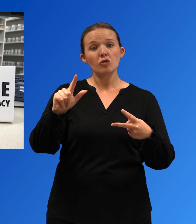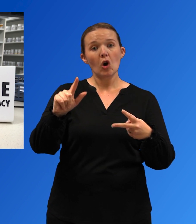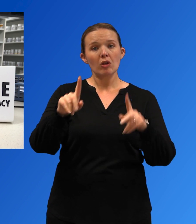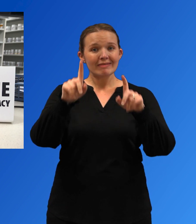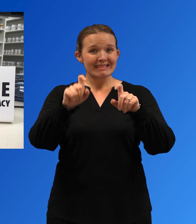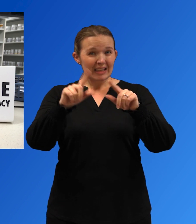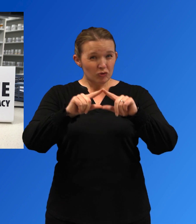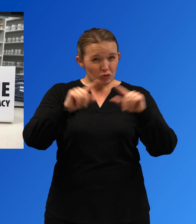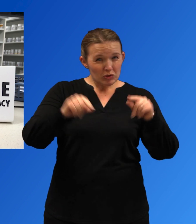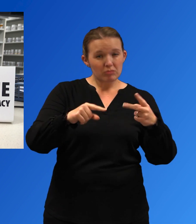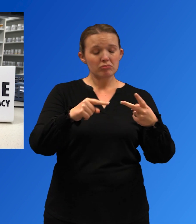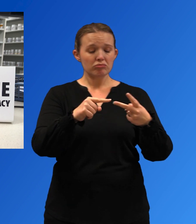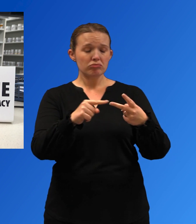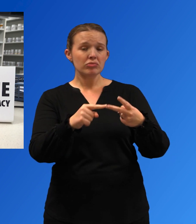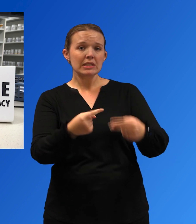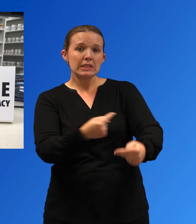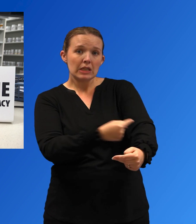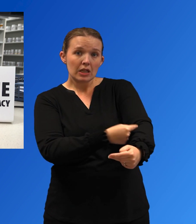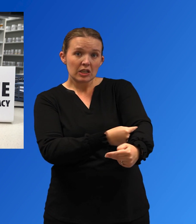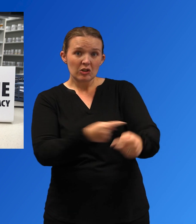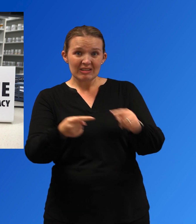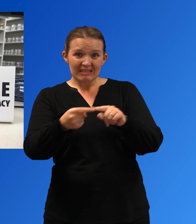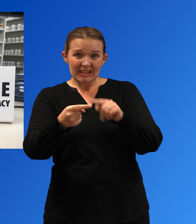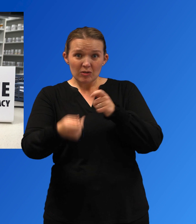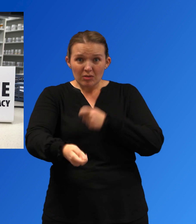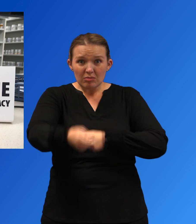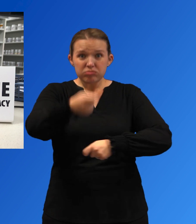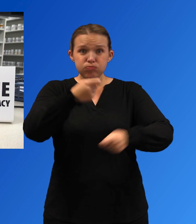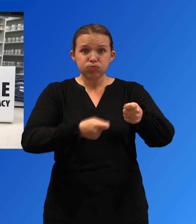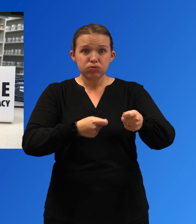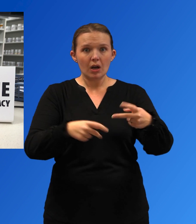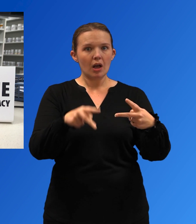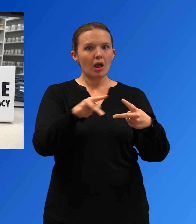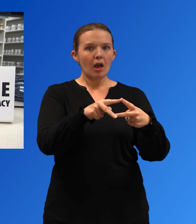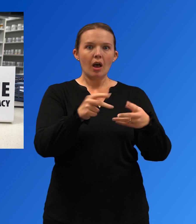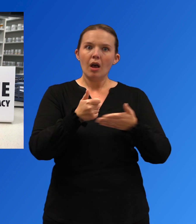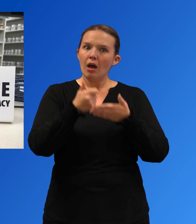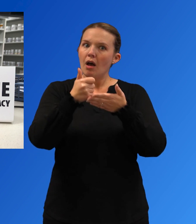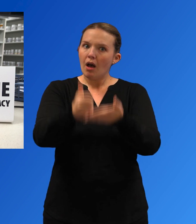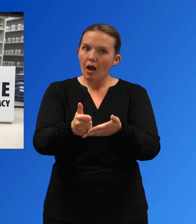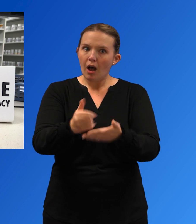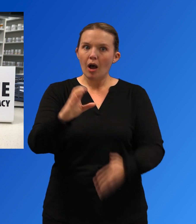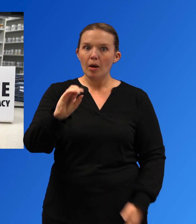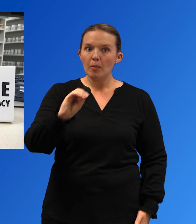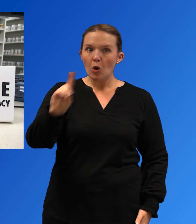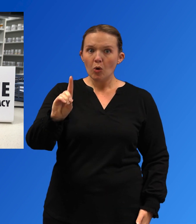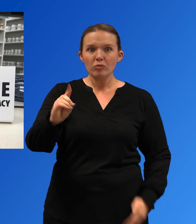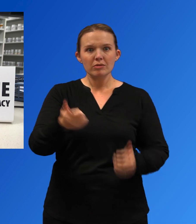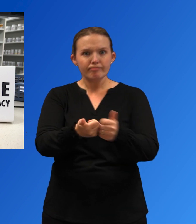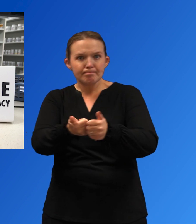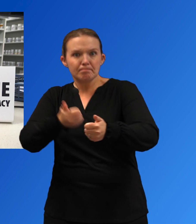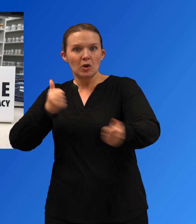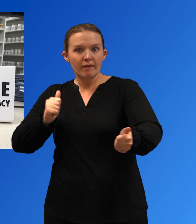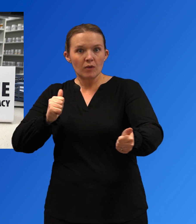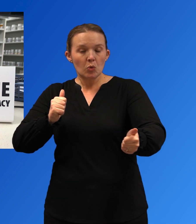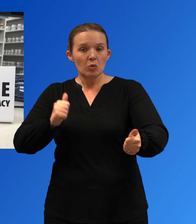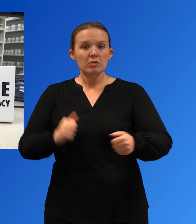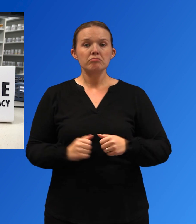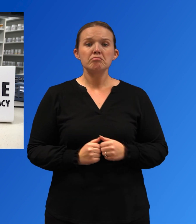a tiempo. El acceso a las tiras de prueba de fentanilo, programas de servicios de jeringas que